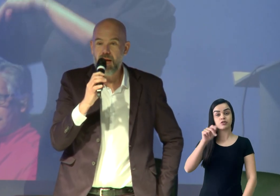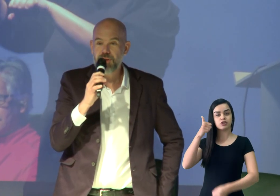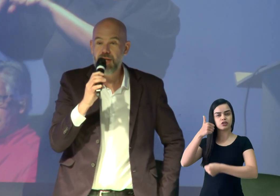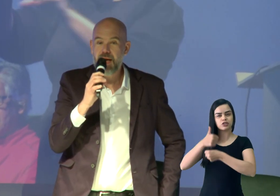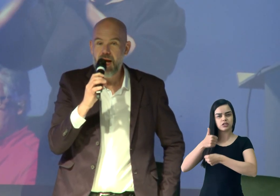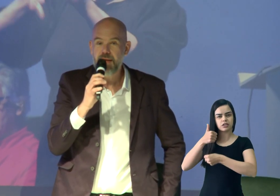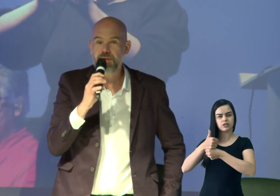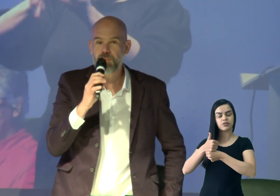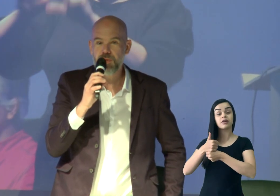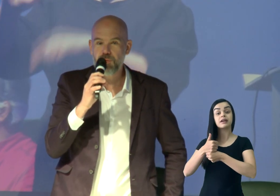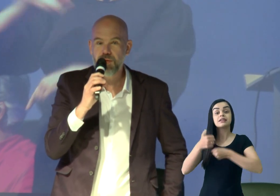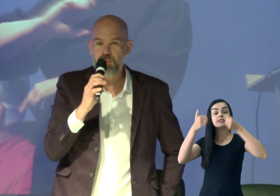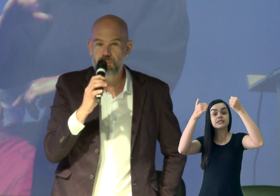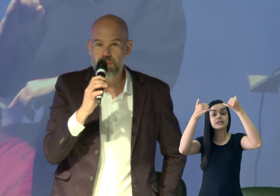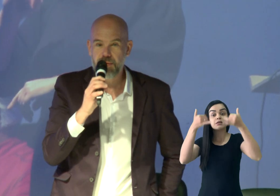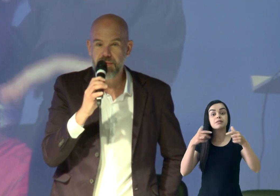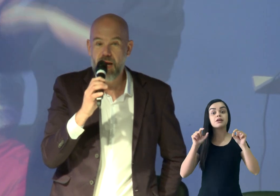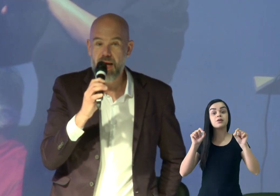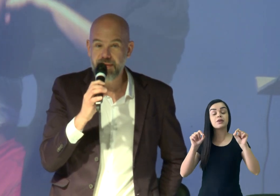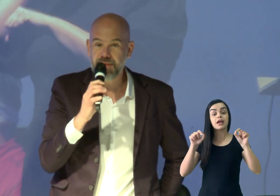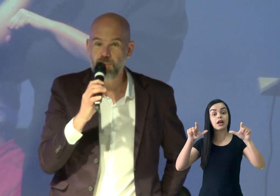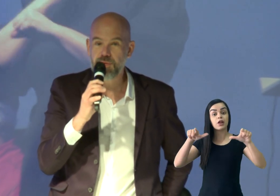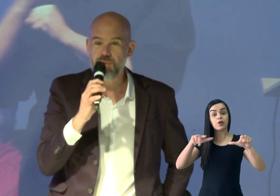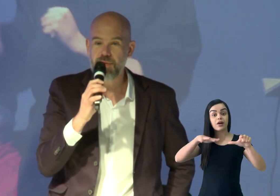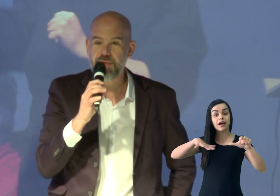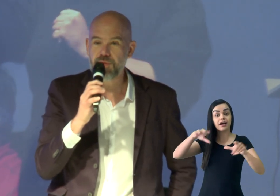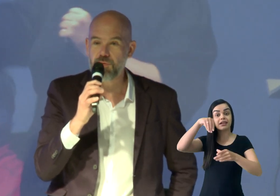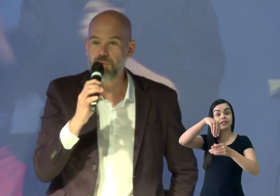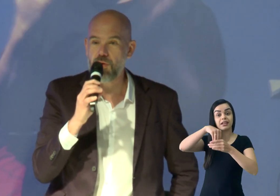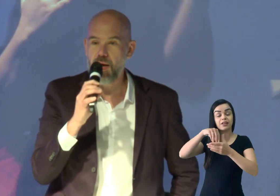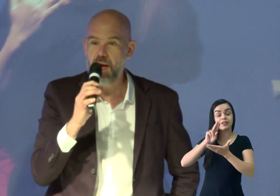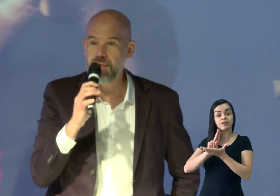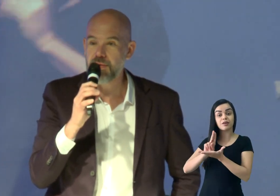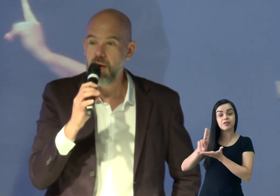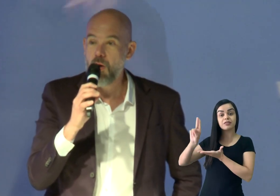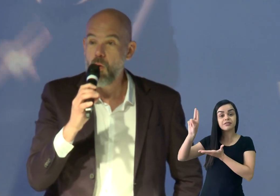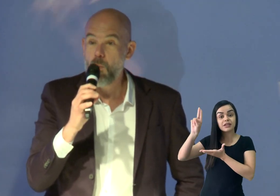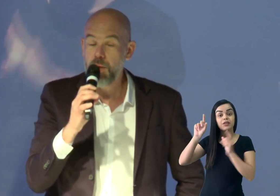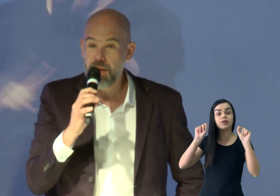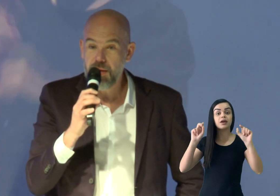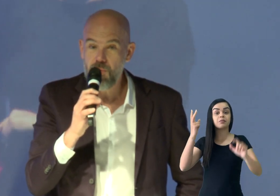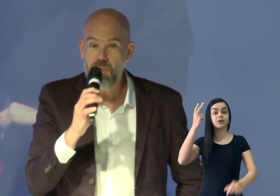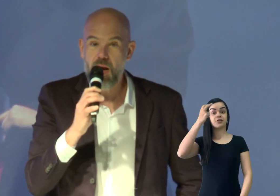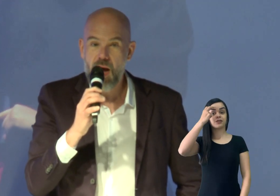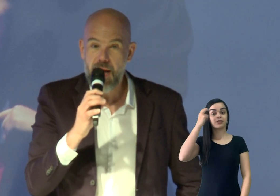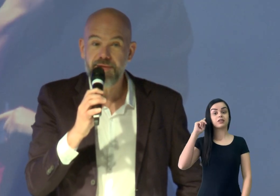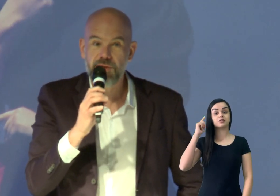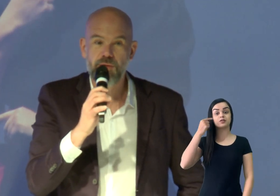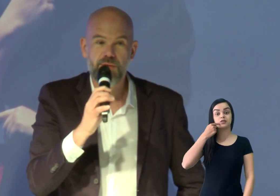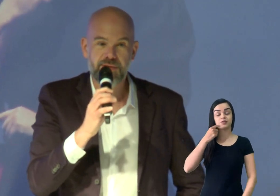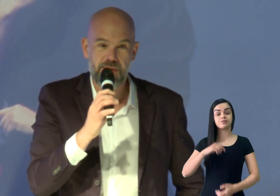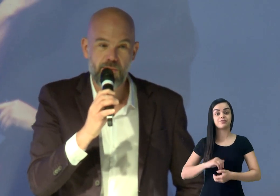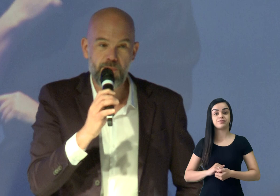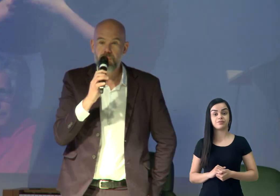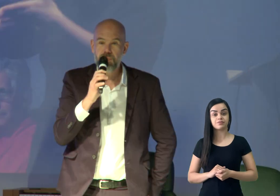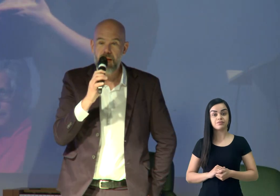diretor do setor, chama a atenção para a abertura de espaços dentro da universidade para a cultura surda. Na